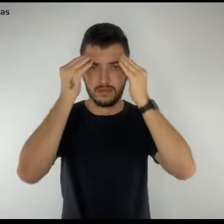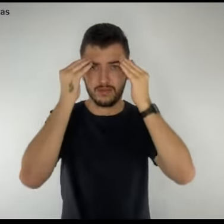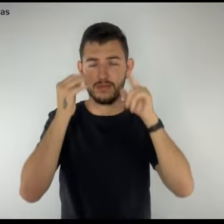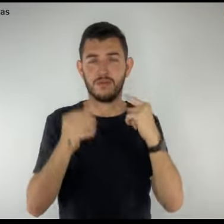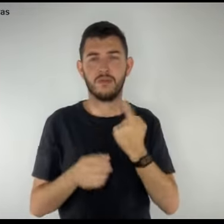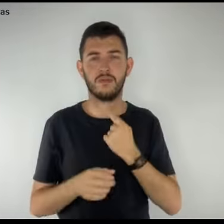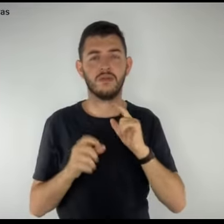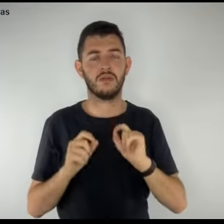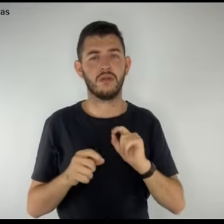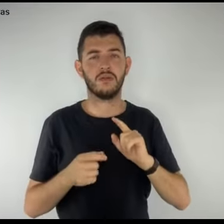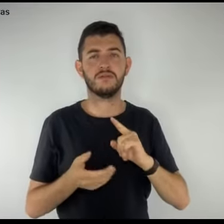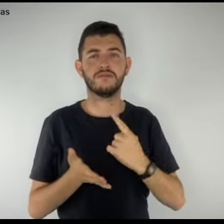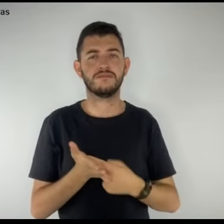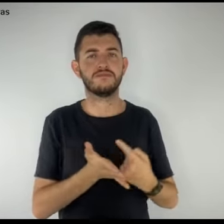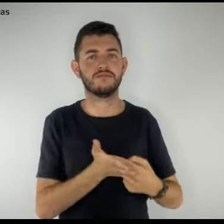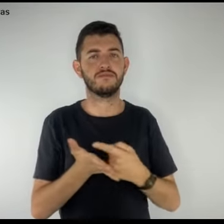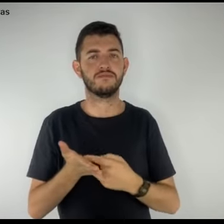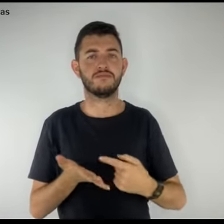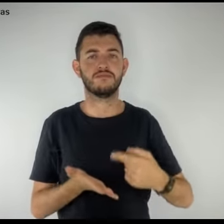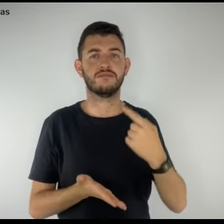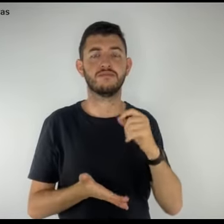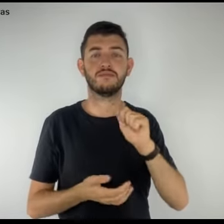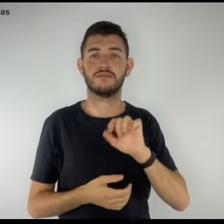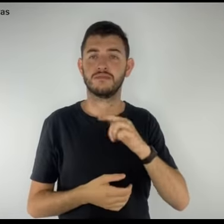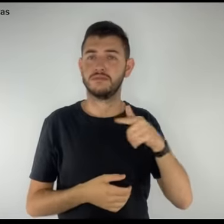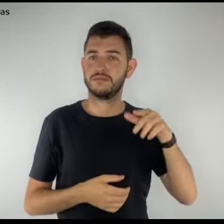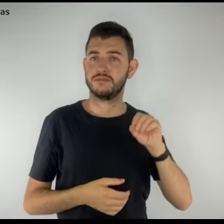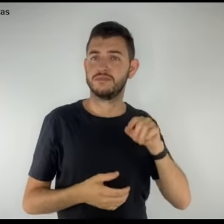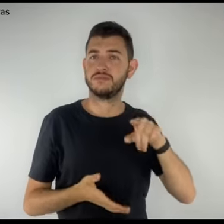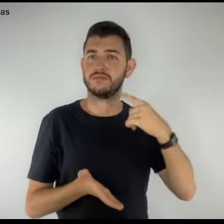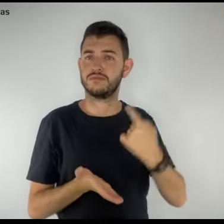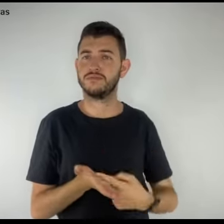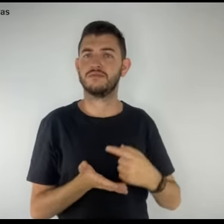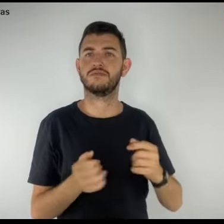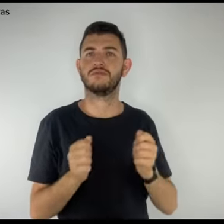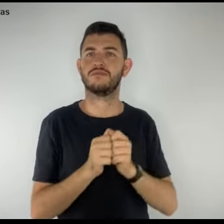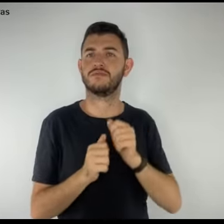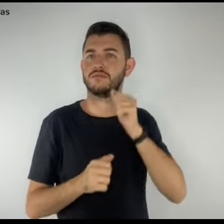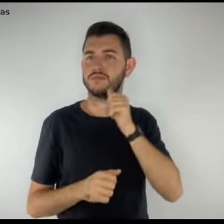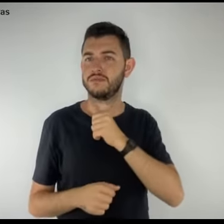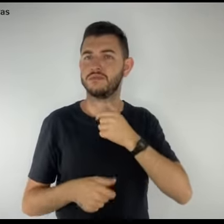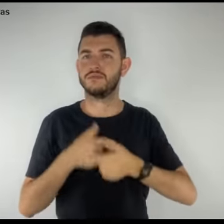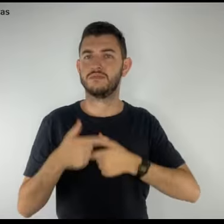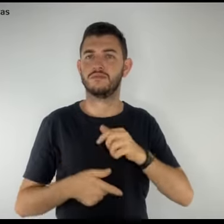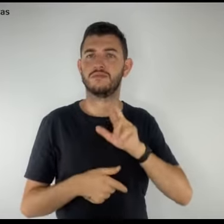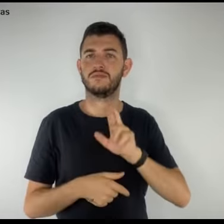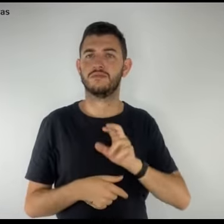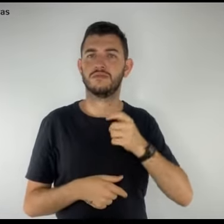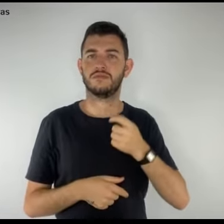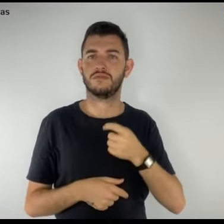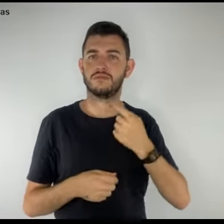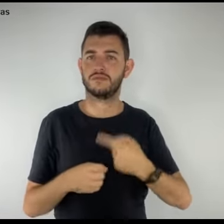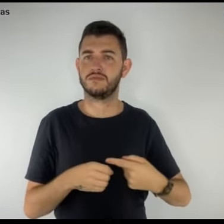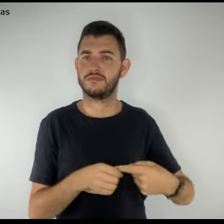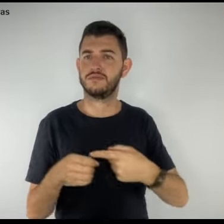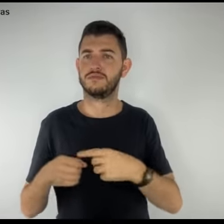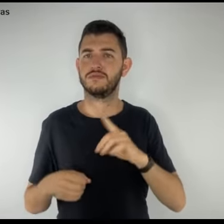cuidamos de articular ações conjuntas com mulheres das R.A.s do Distrito Federal